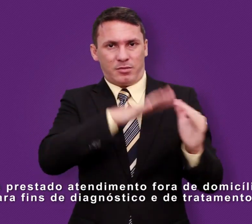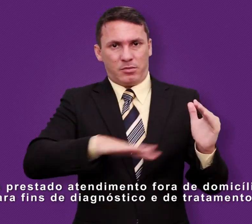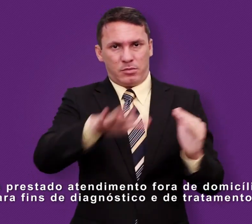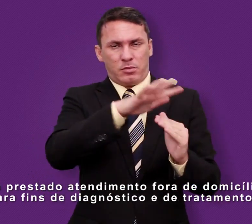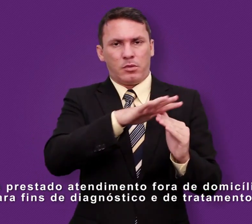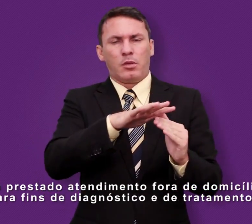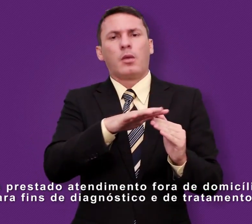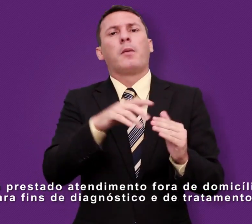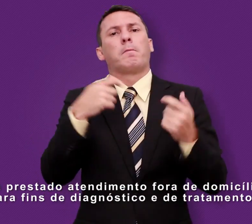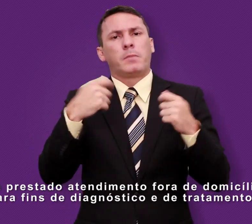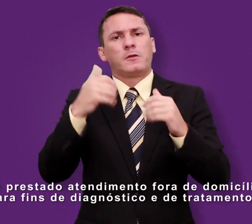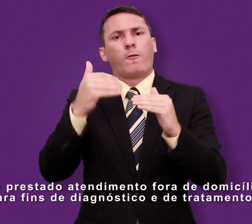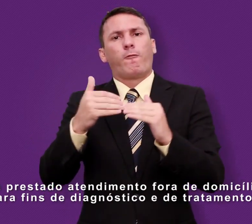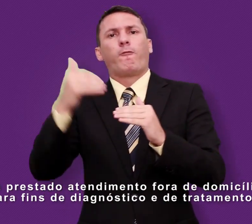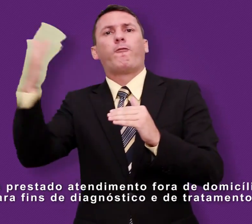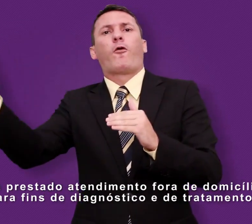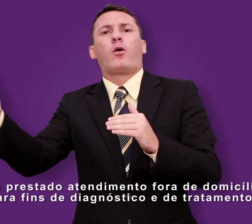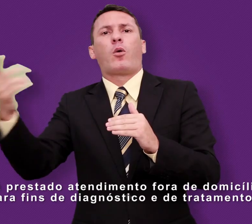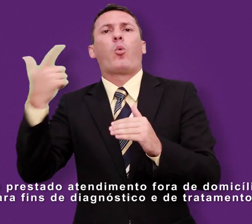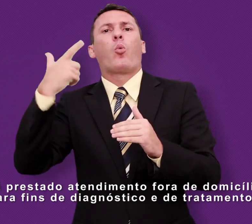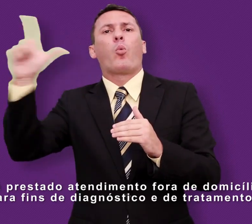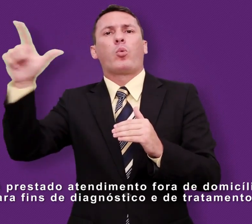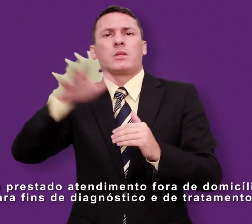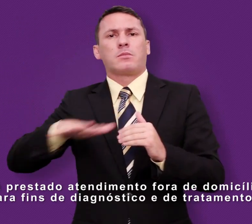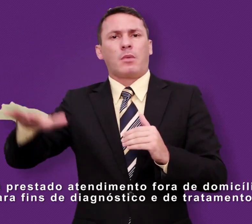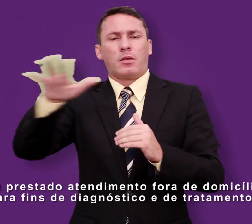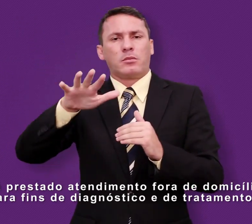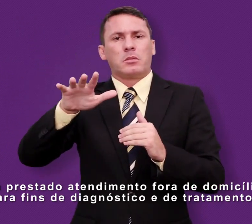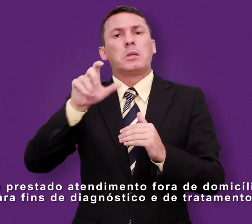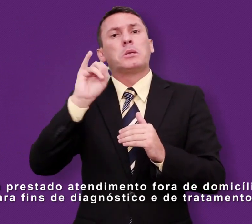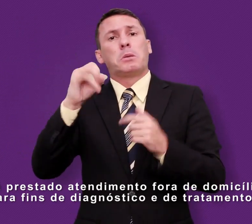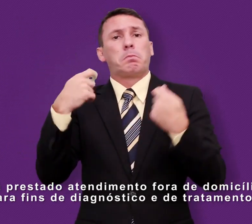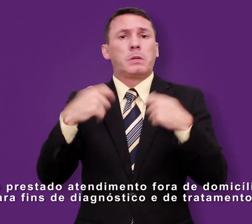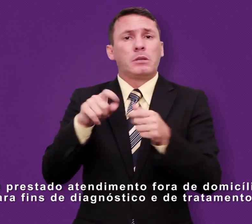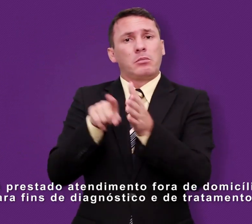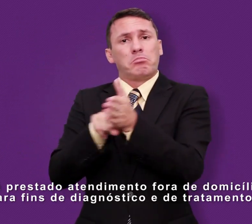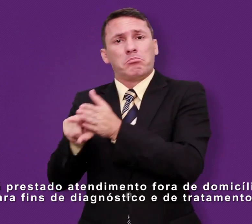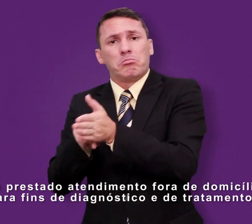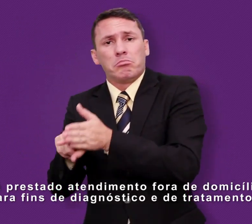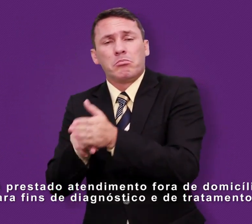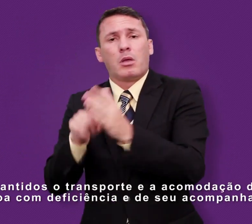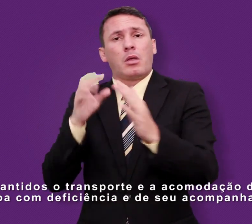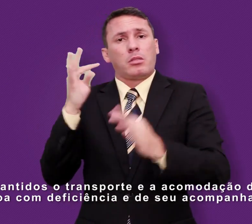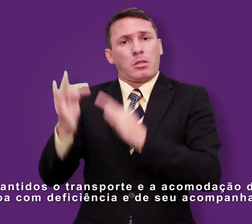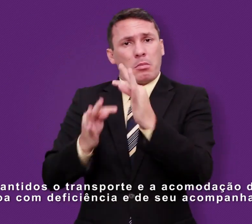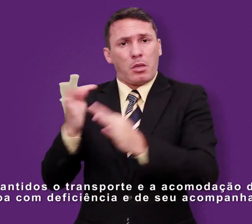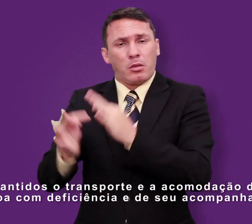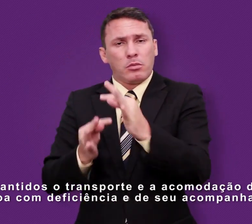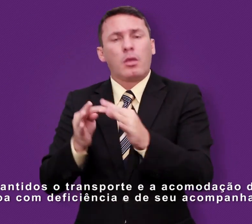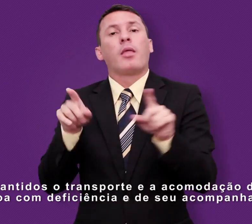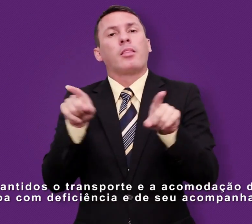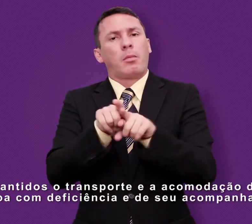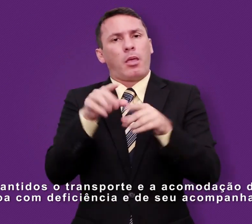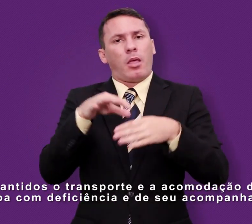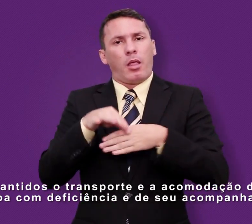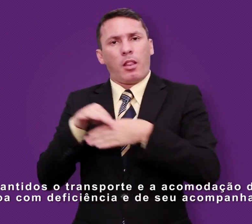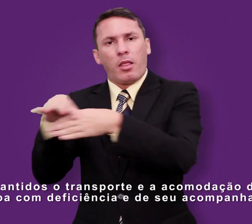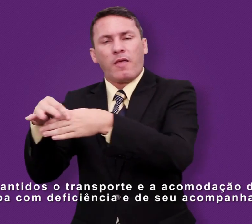prestado atendimento fora de domicílio, para fins de diagnóstico e de tratamento, garantidos o transporte e a